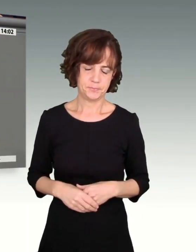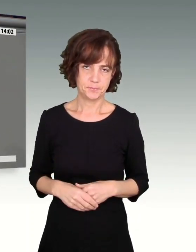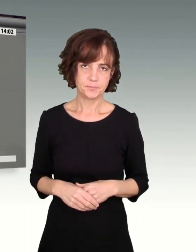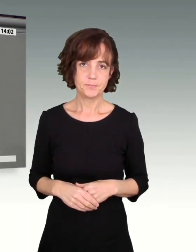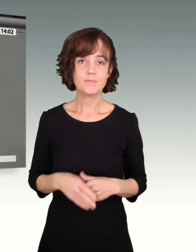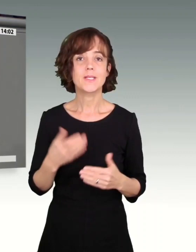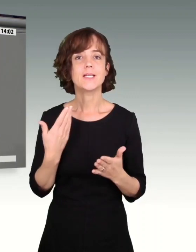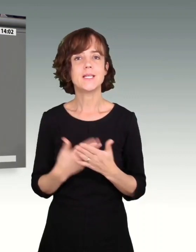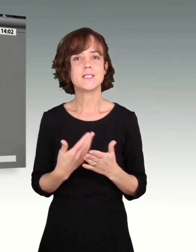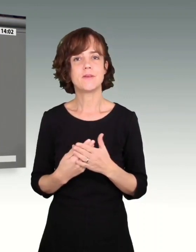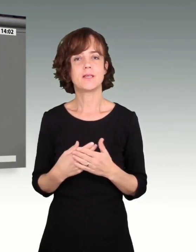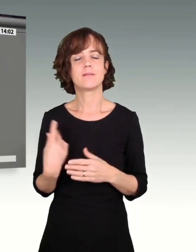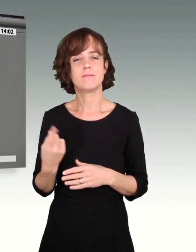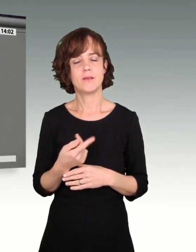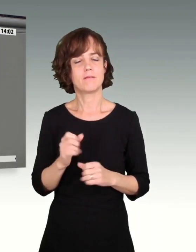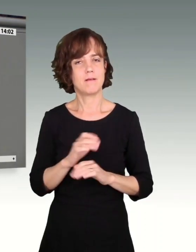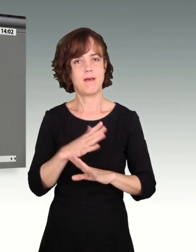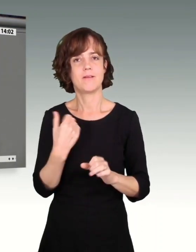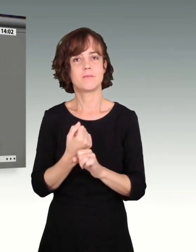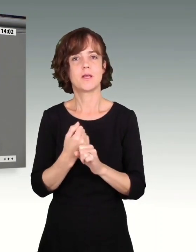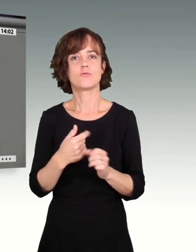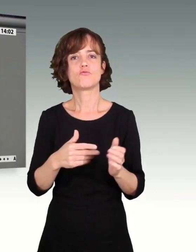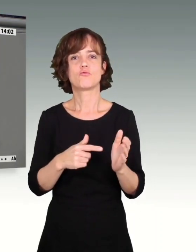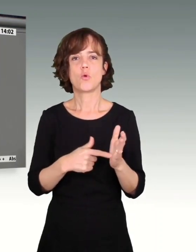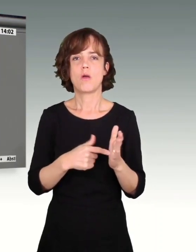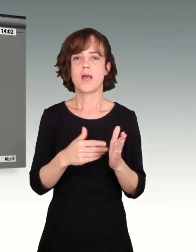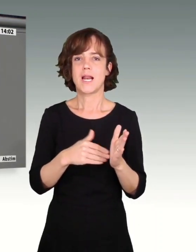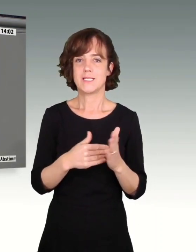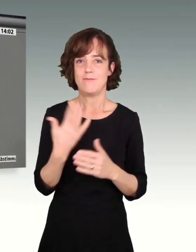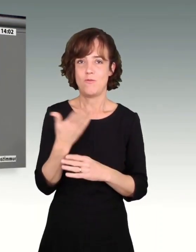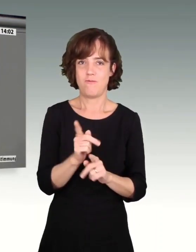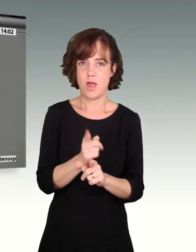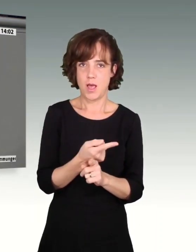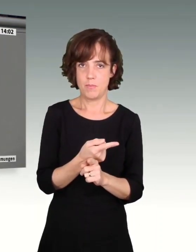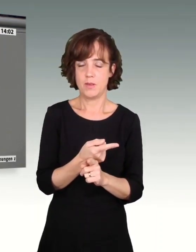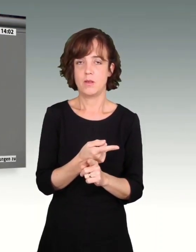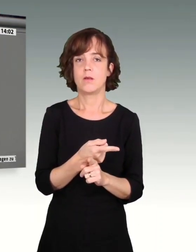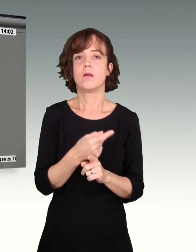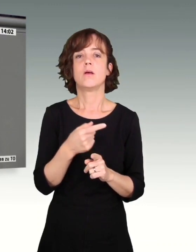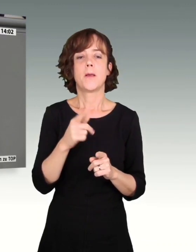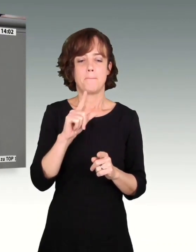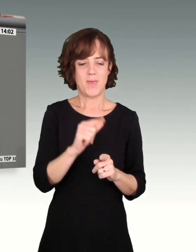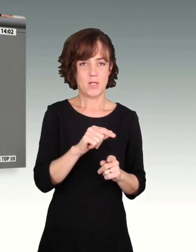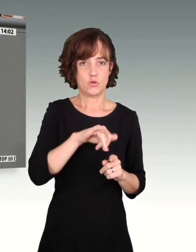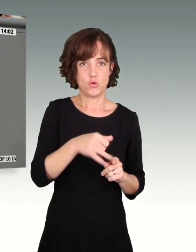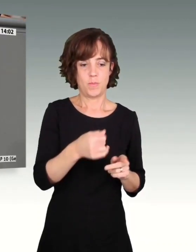Ja, und deshalb werden wir definitiv die Steuerklasse 5 abschaffen und damit den Wechsel von den Minijobs in